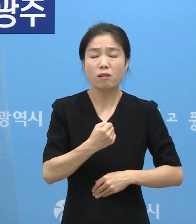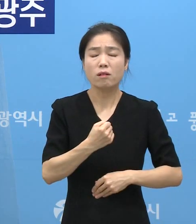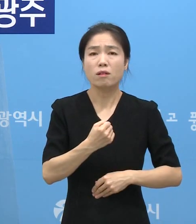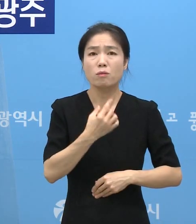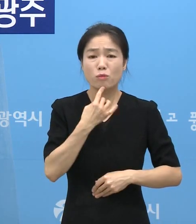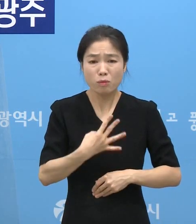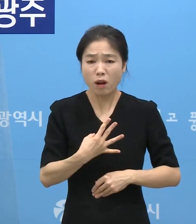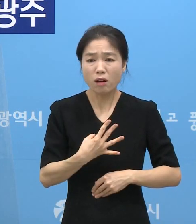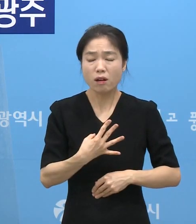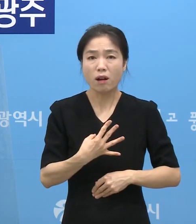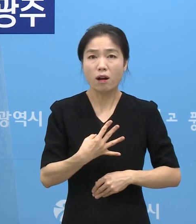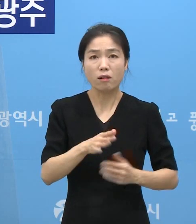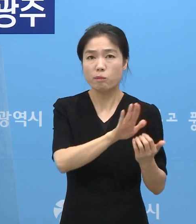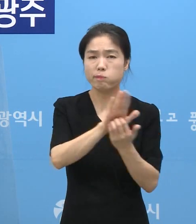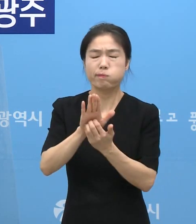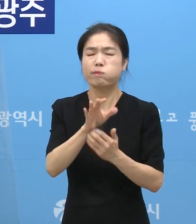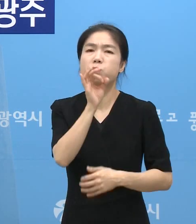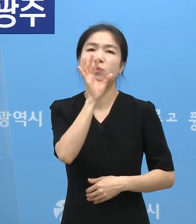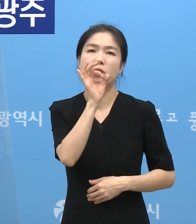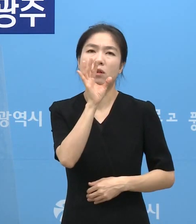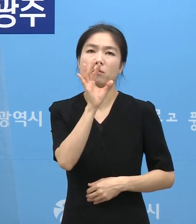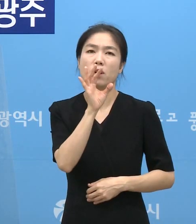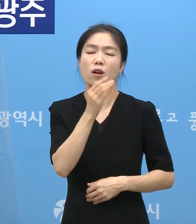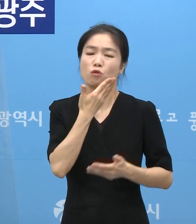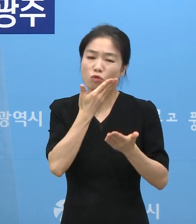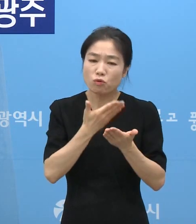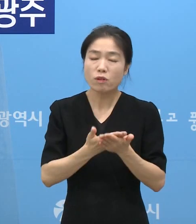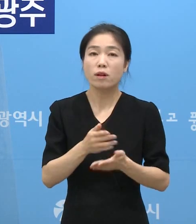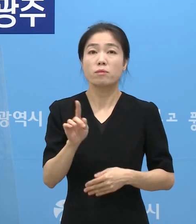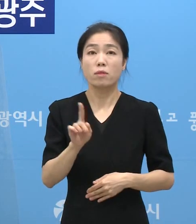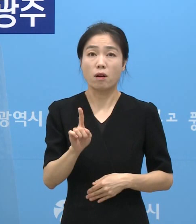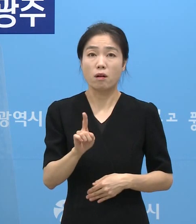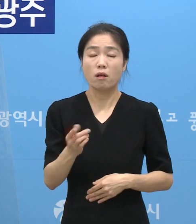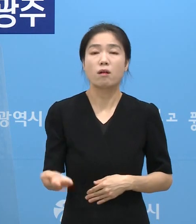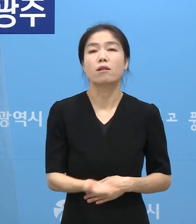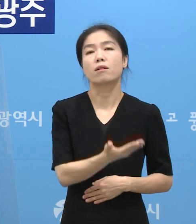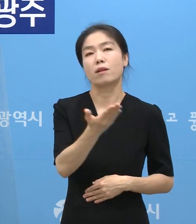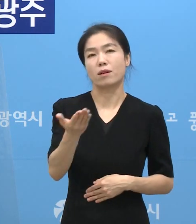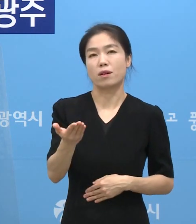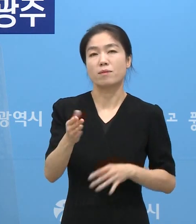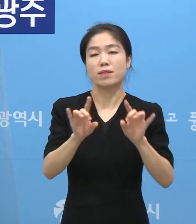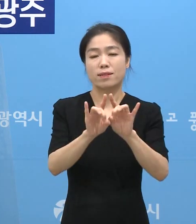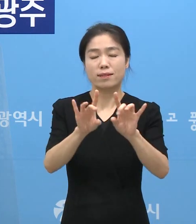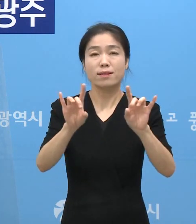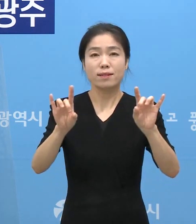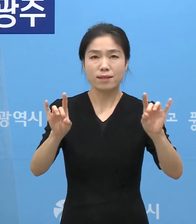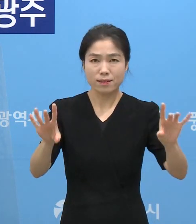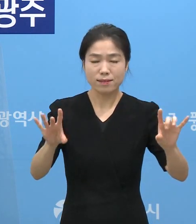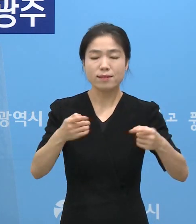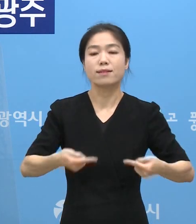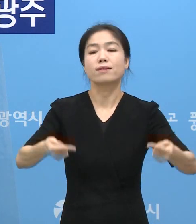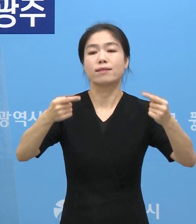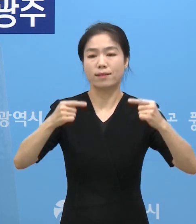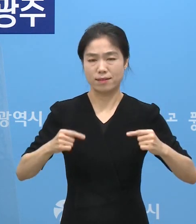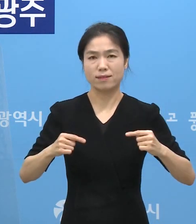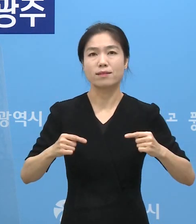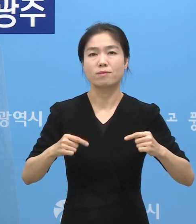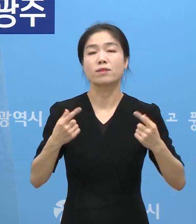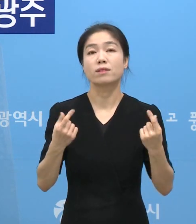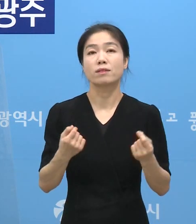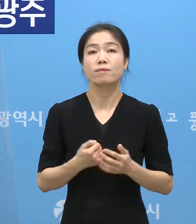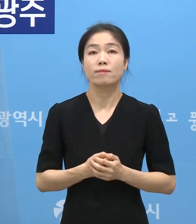멈출 수가 없습니다. 무엇보다 중요한 것은 시민 여러분 한 분 한 분의 동참이라고 말씀드리겠습니다.